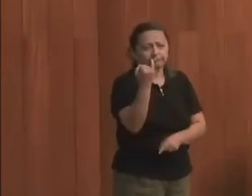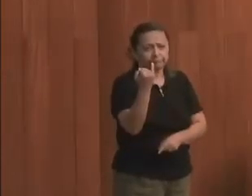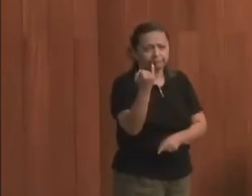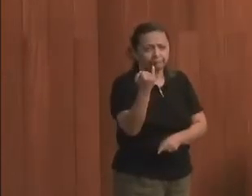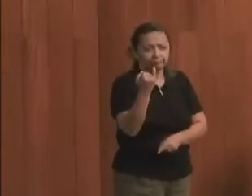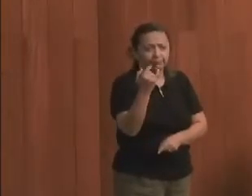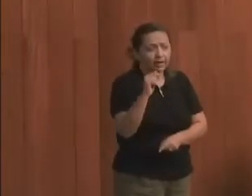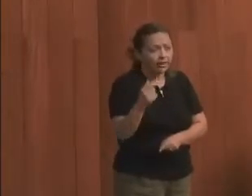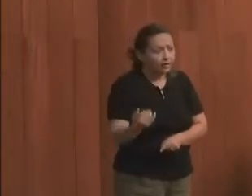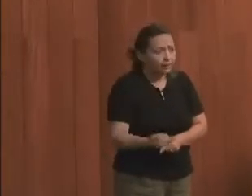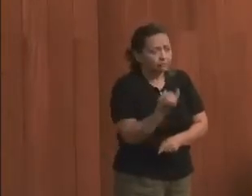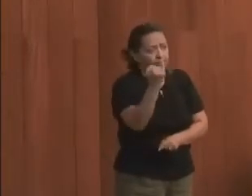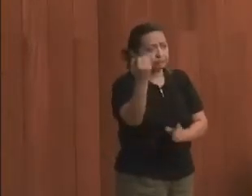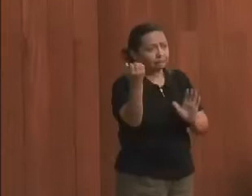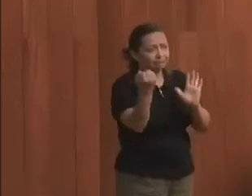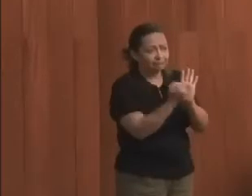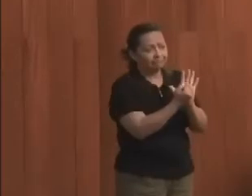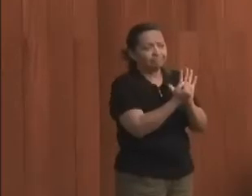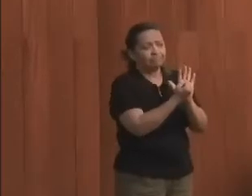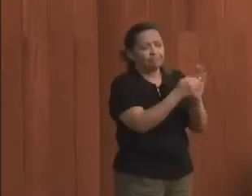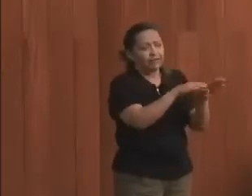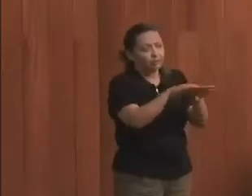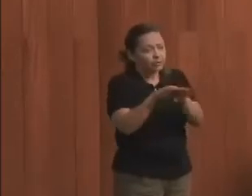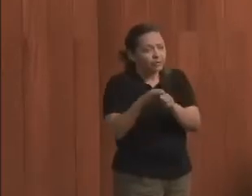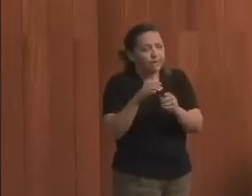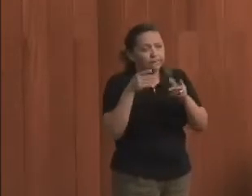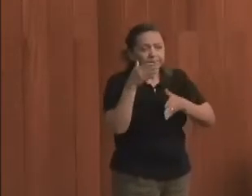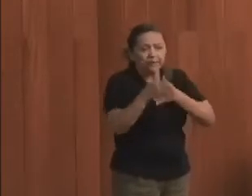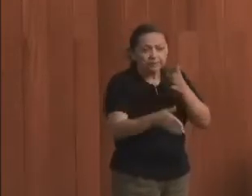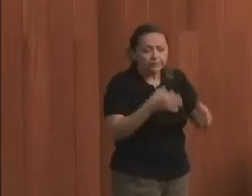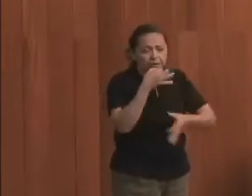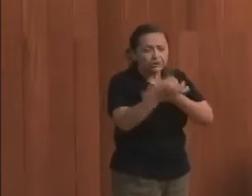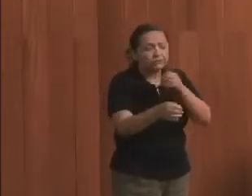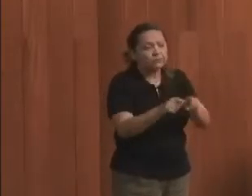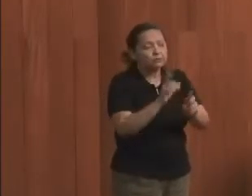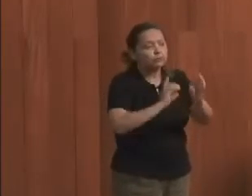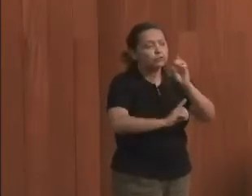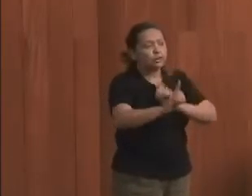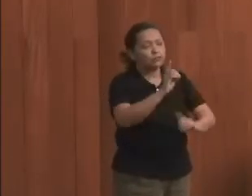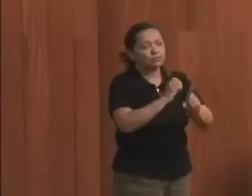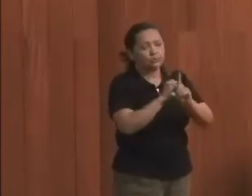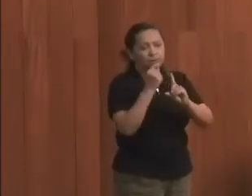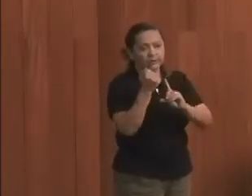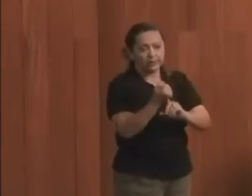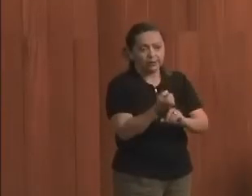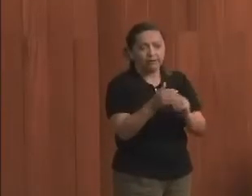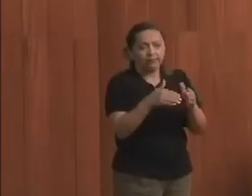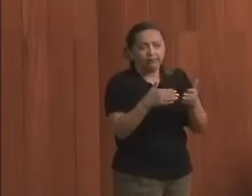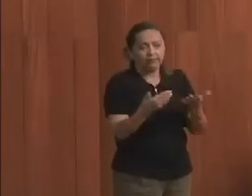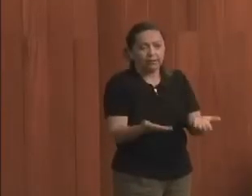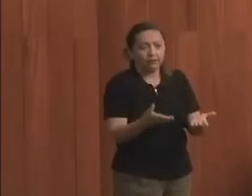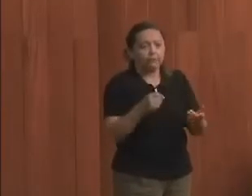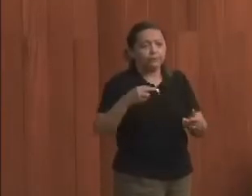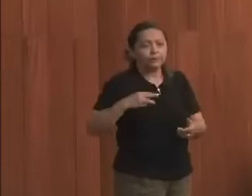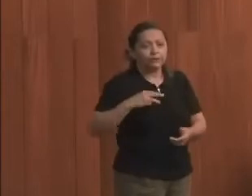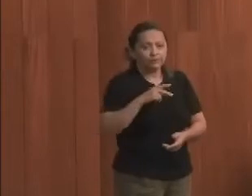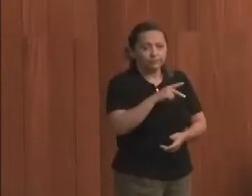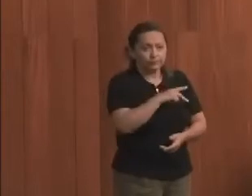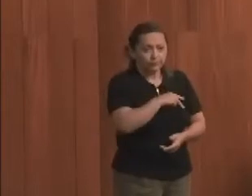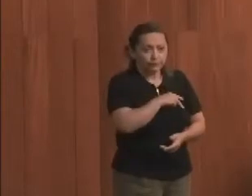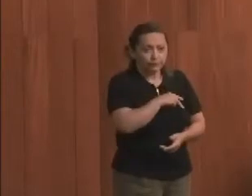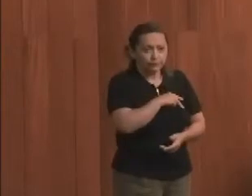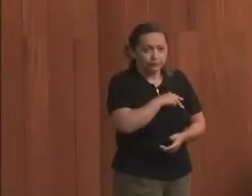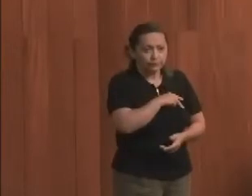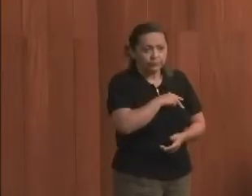um marco na democracia participativa e no diálogo com a sociedade. Então, o Ministério Público